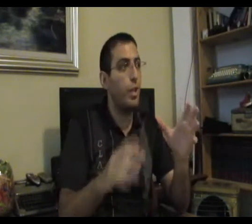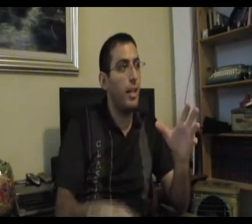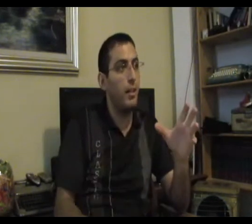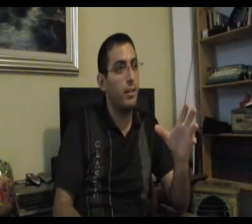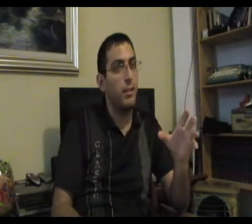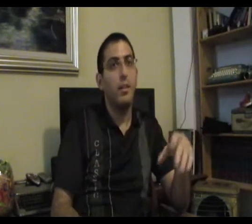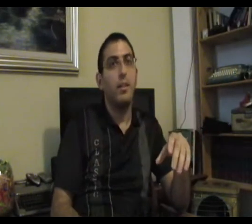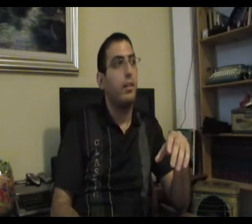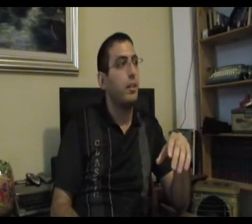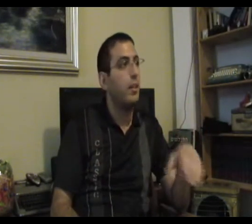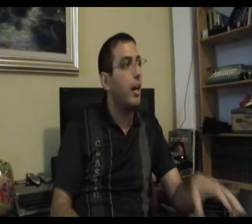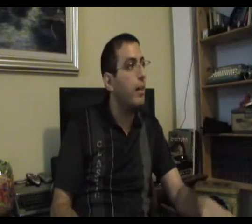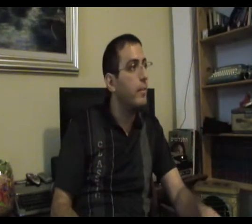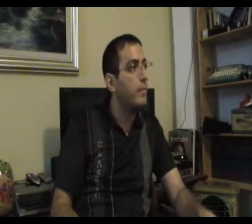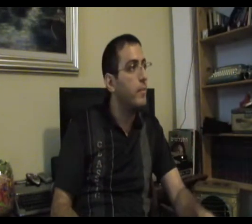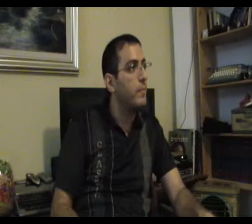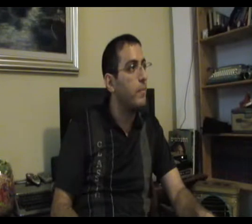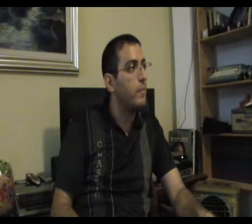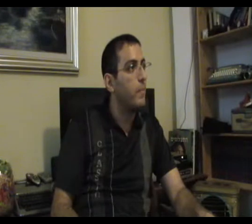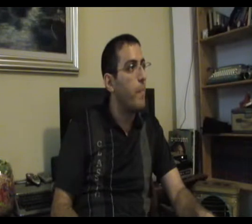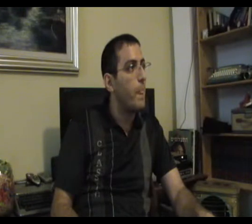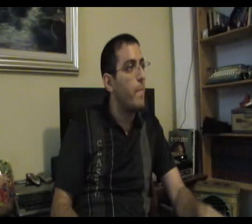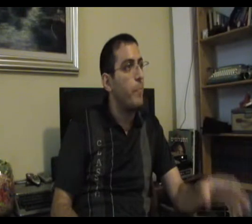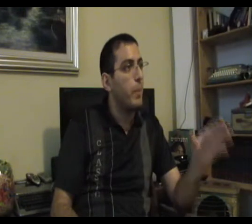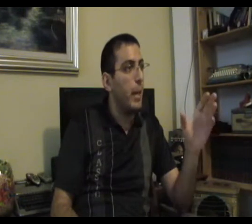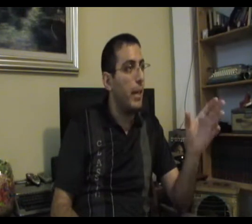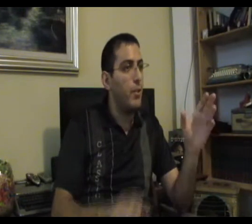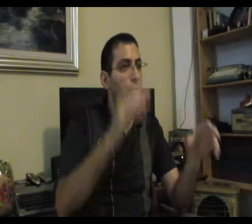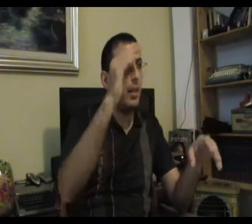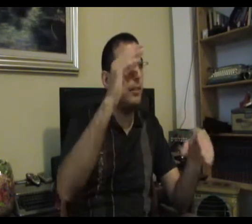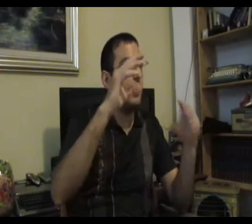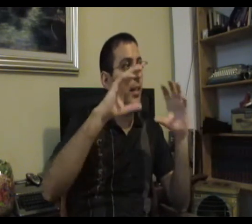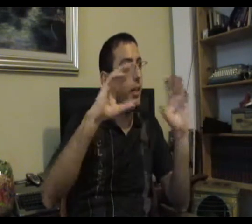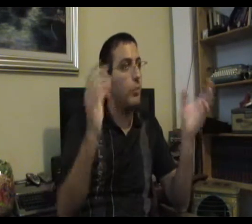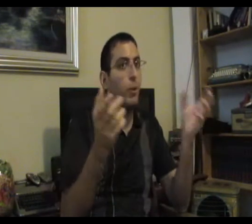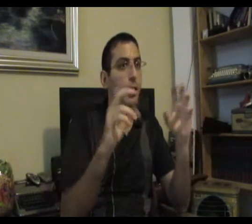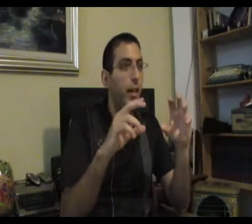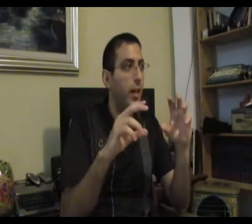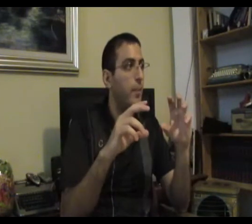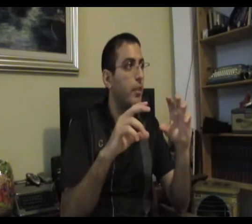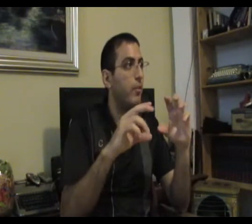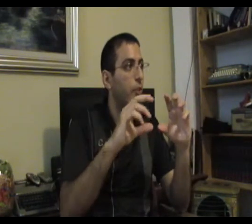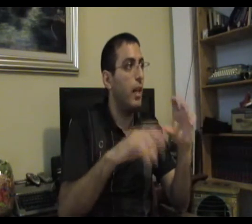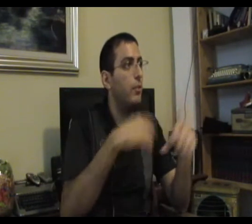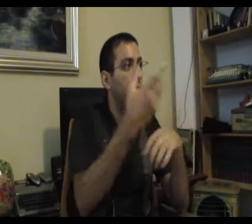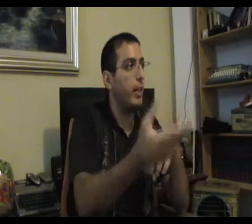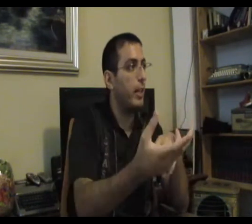שאלה מה זה זאת התכלית? בהנחה שהתכלית זה ליהנות מכל הדרכים אז עכשיו השאלה טוב, איך אני